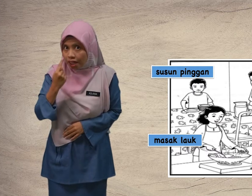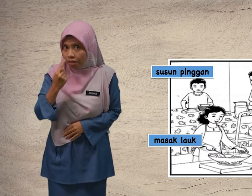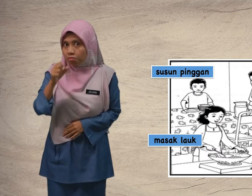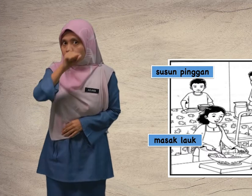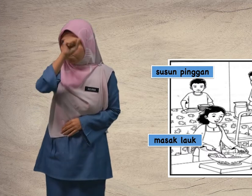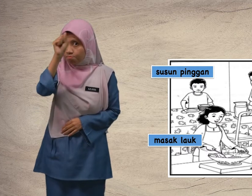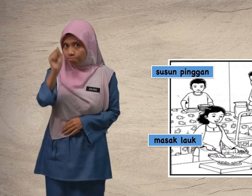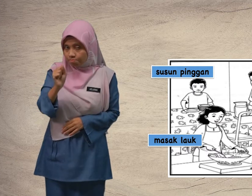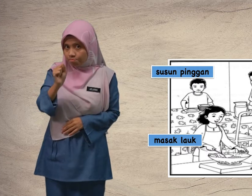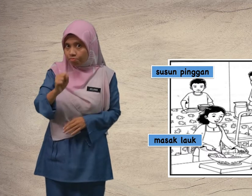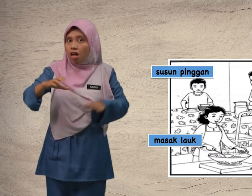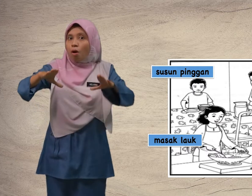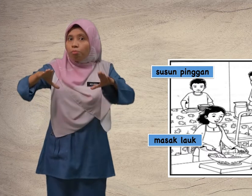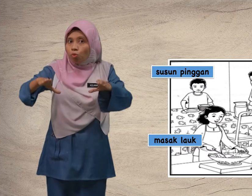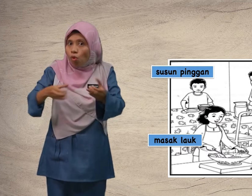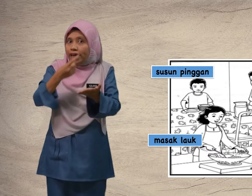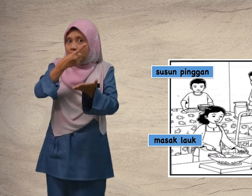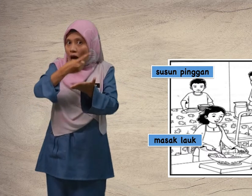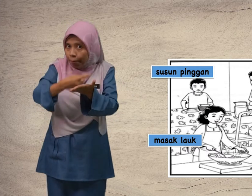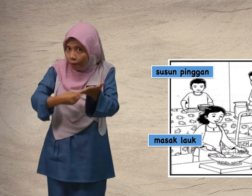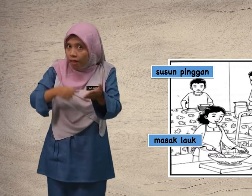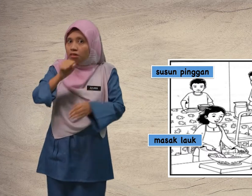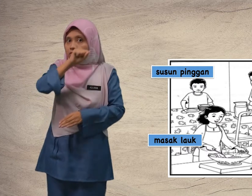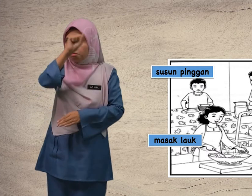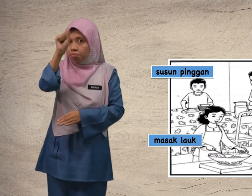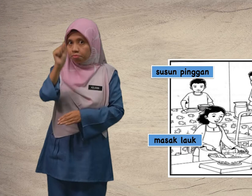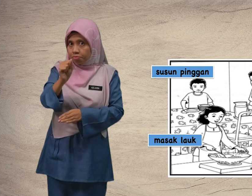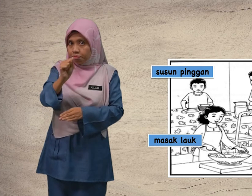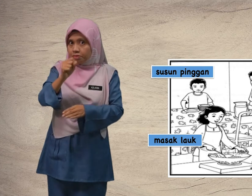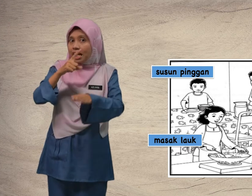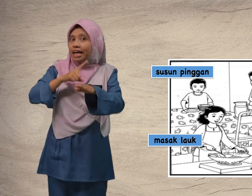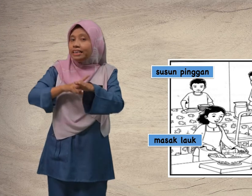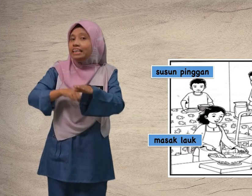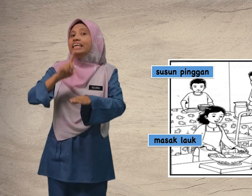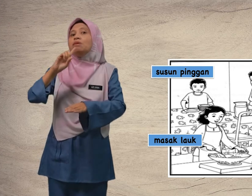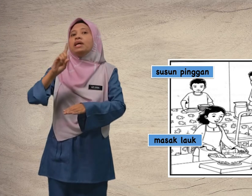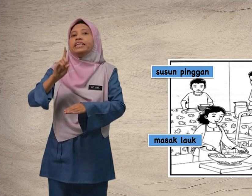buat apa di mana?